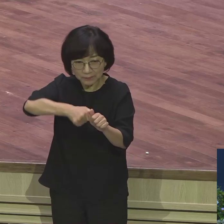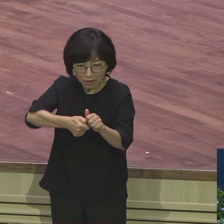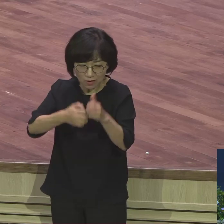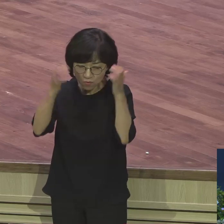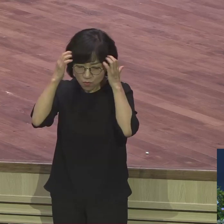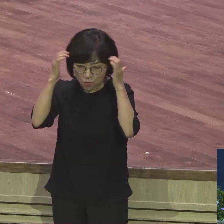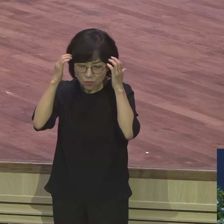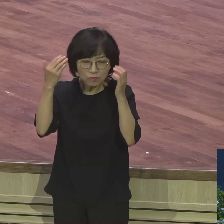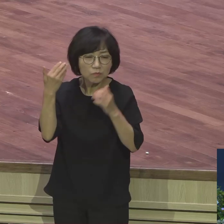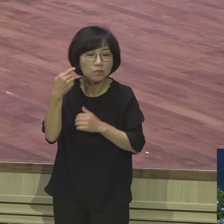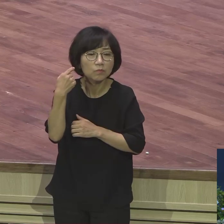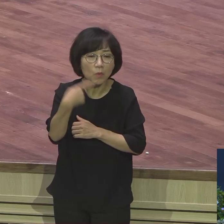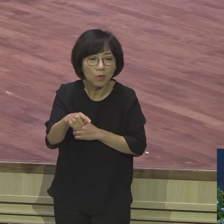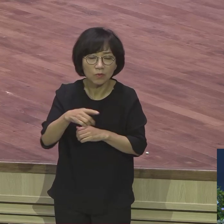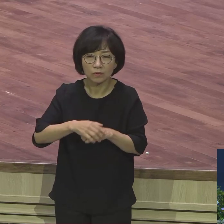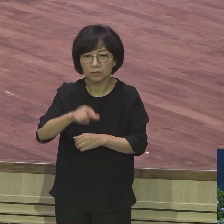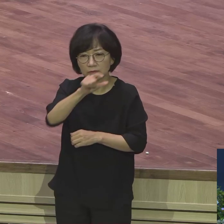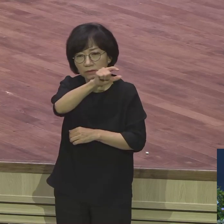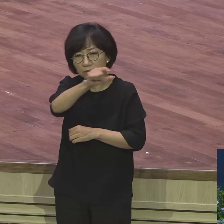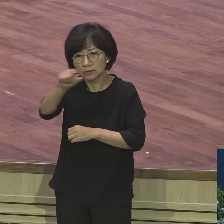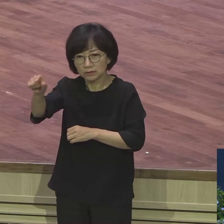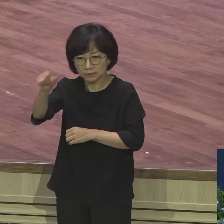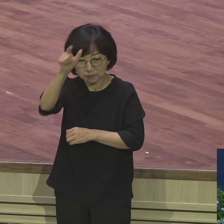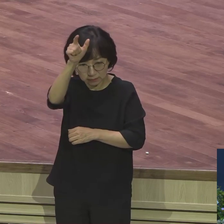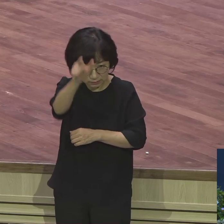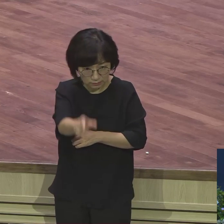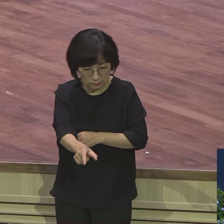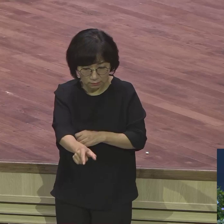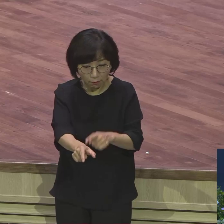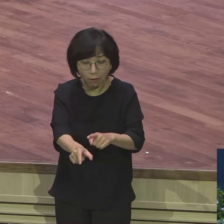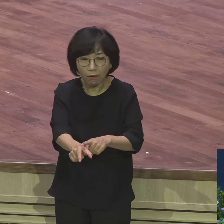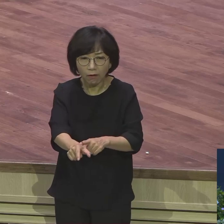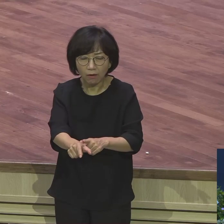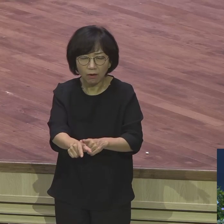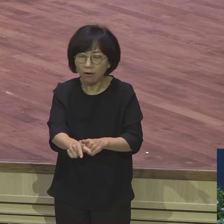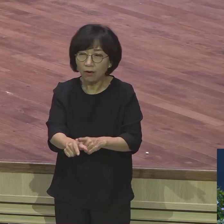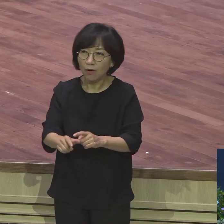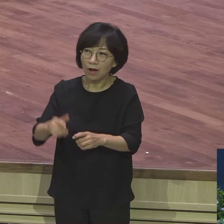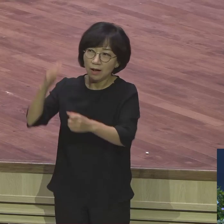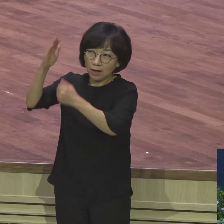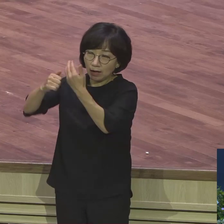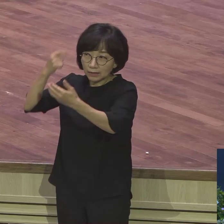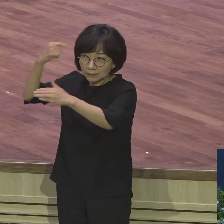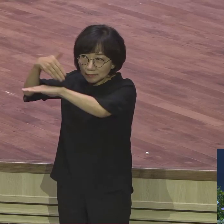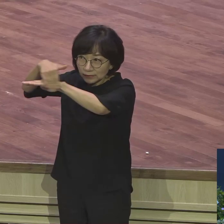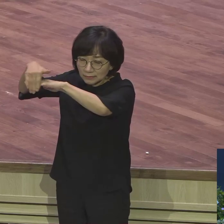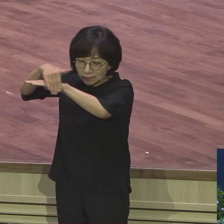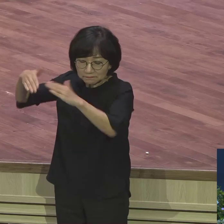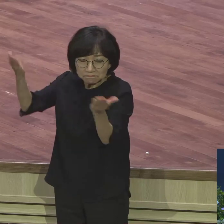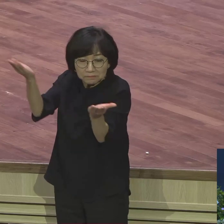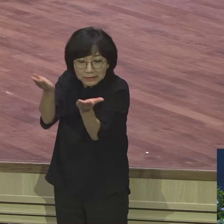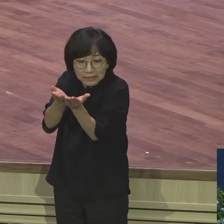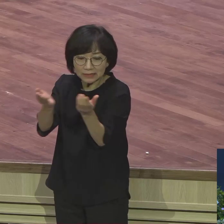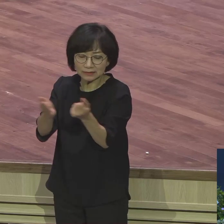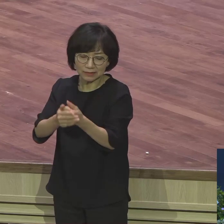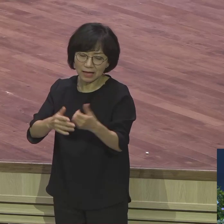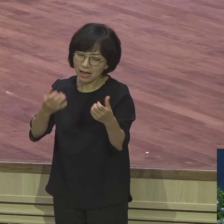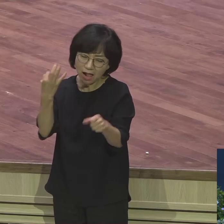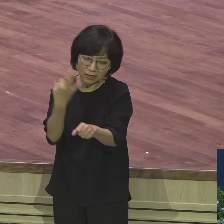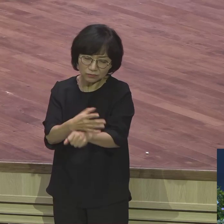하나님의 계기입니다 그래야 창세기 3장 문제, 원제, 자범제 이것이